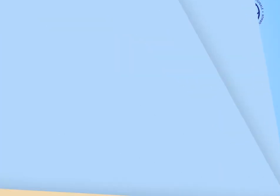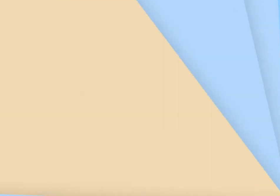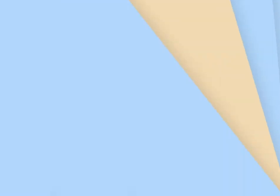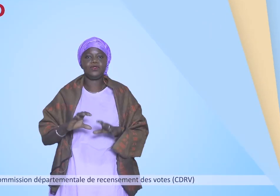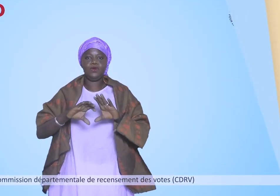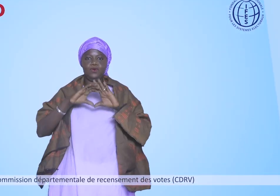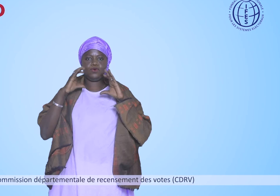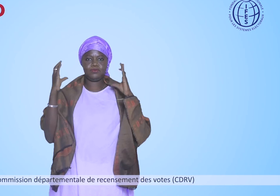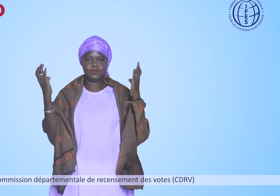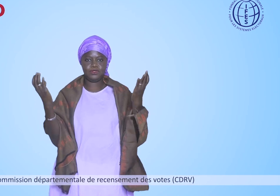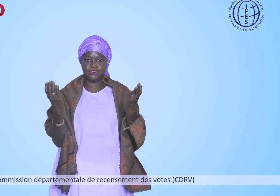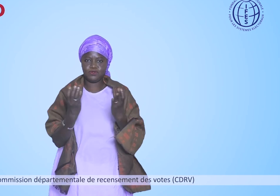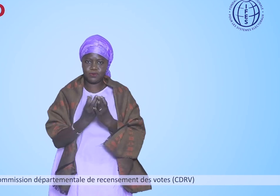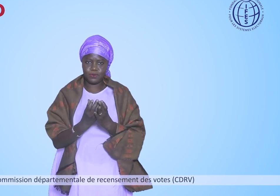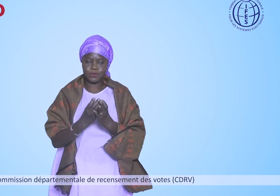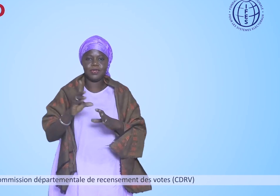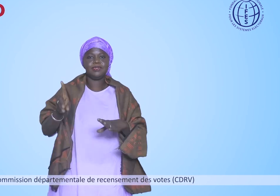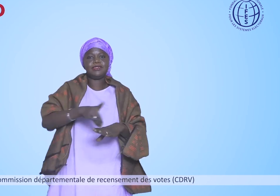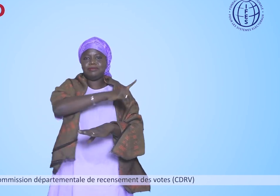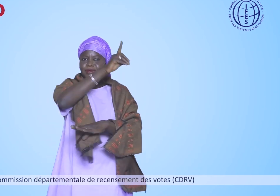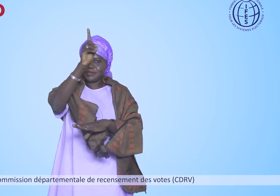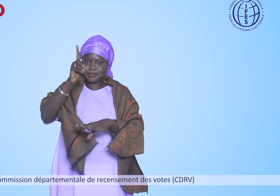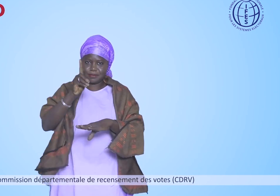Commission départementale de recensement des votes